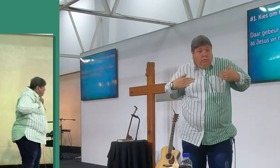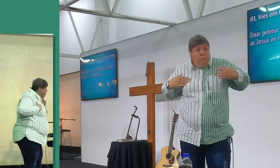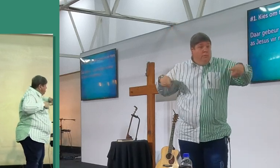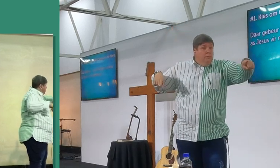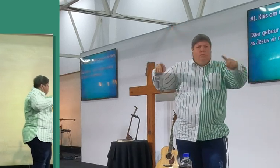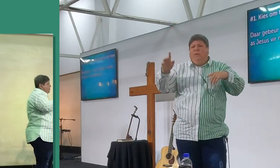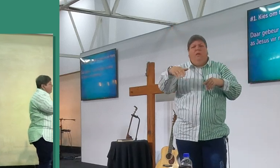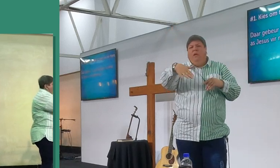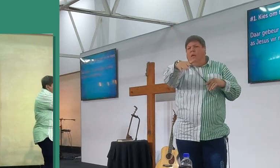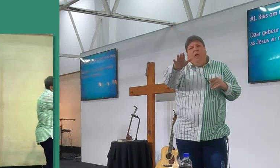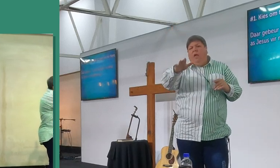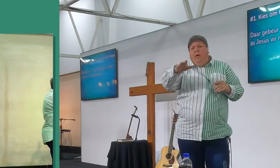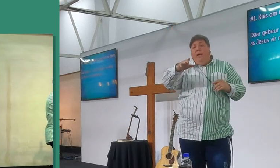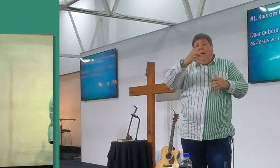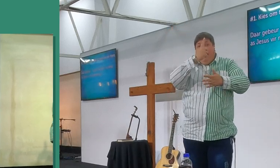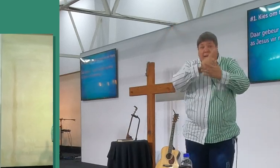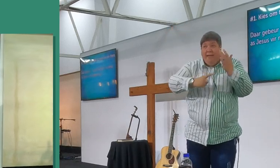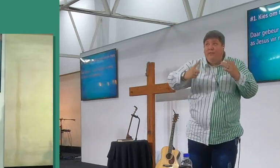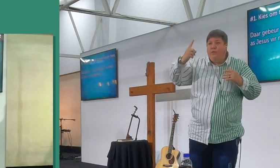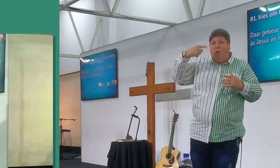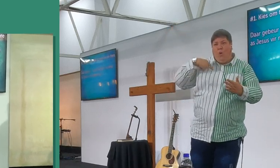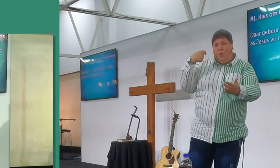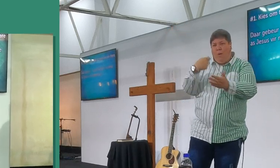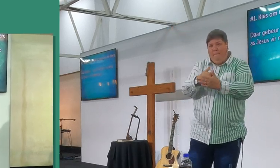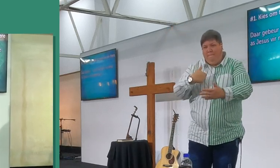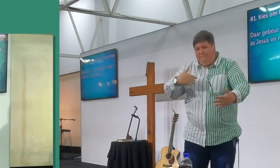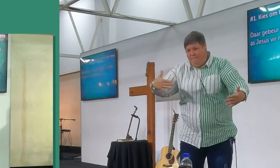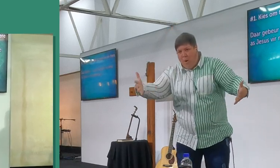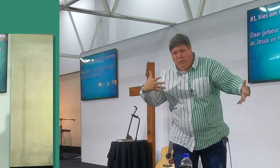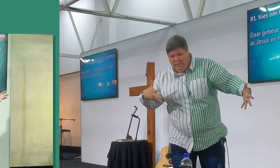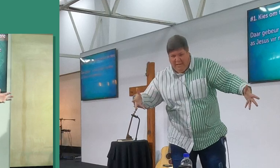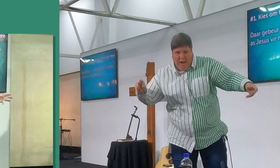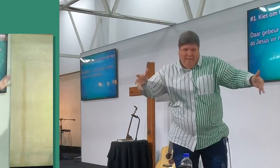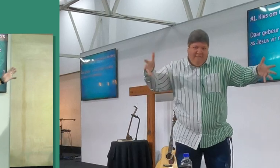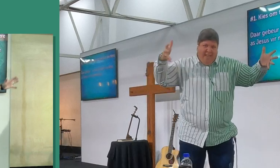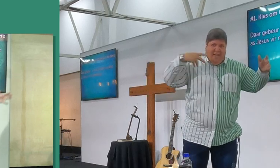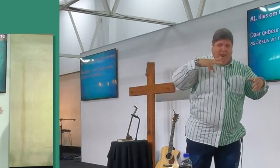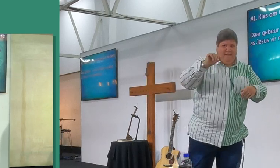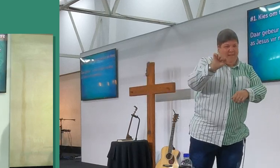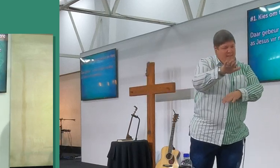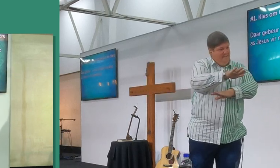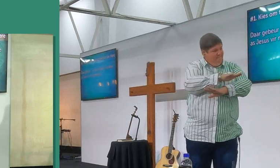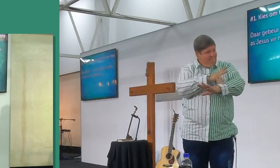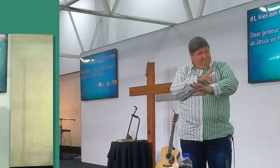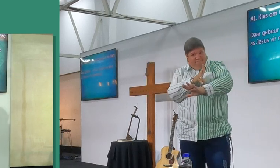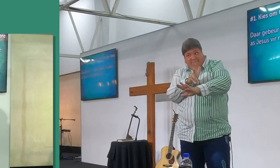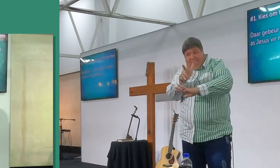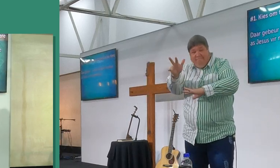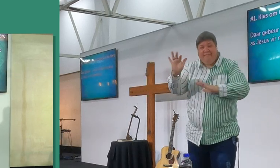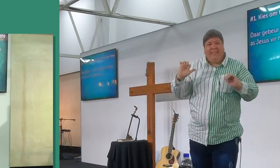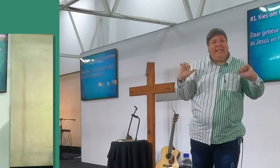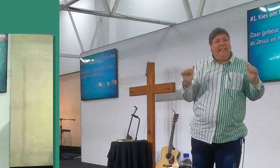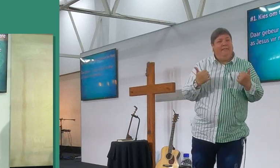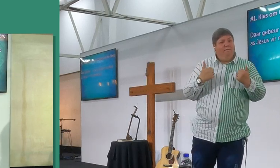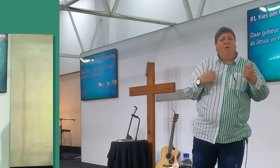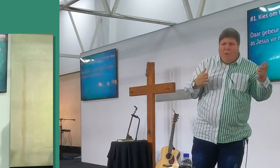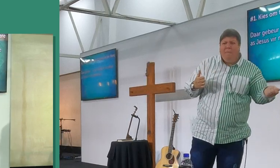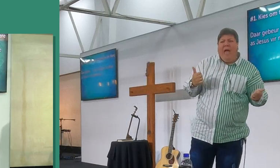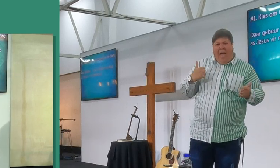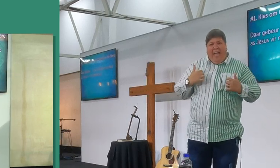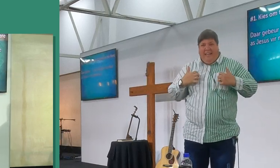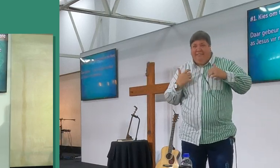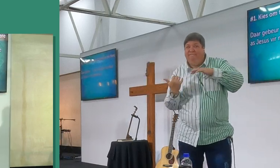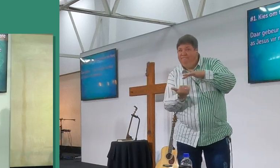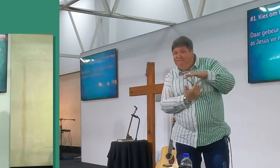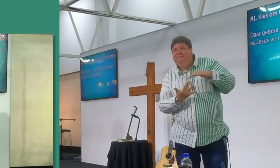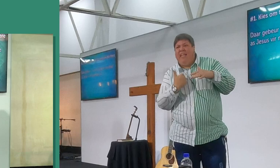om een nieuwe ding te heen, een nieuwe ding te koop, een boks hoop te maak en het uithaal, een nieuwe kaart te klim en te rij, en dat, het geer dit vir jou een bykie tevredenheid, ja,